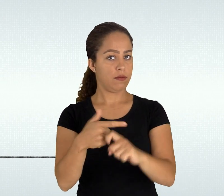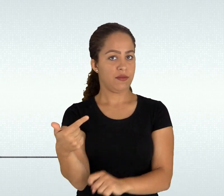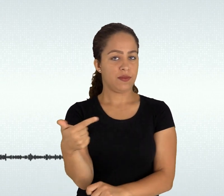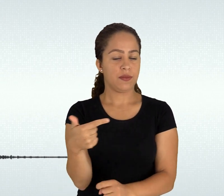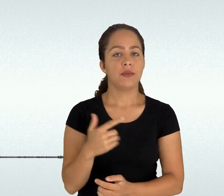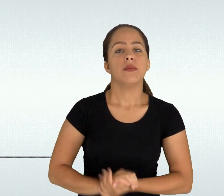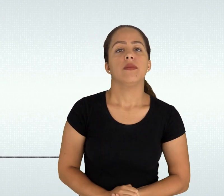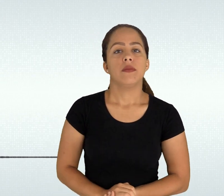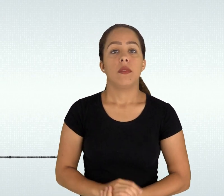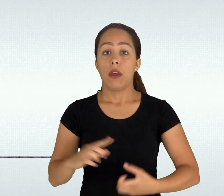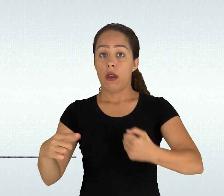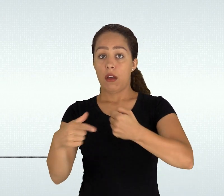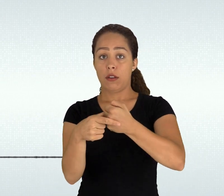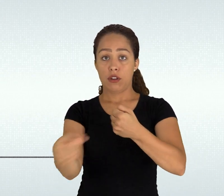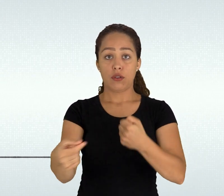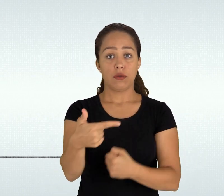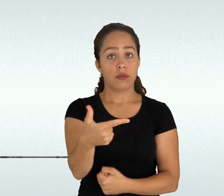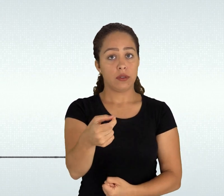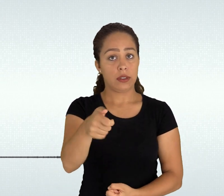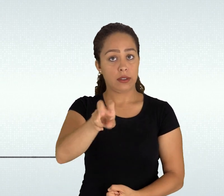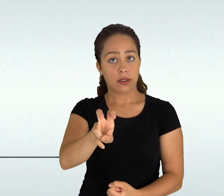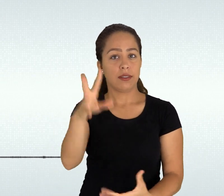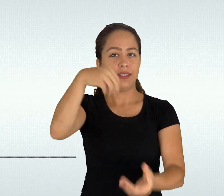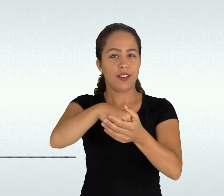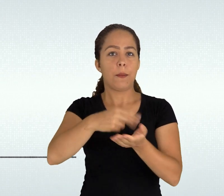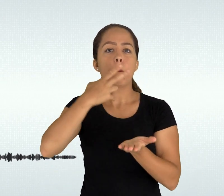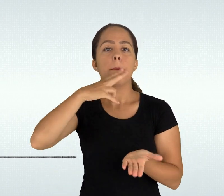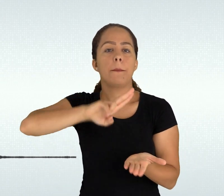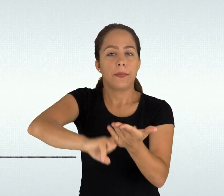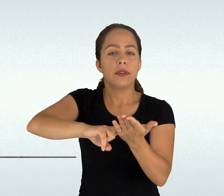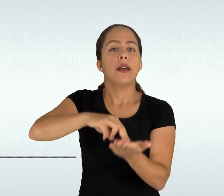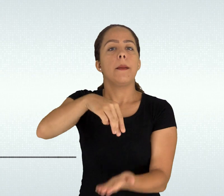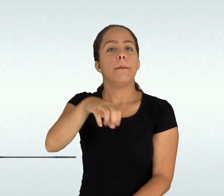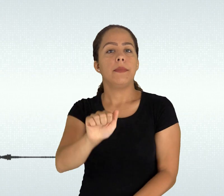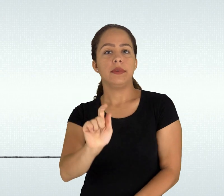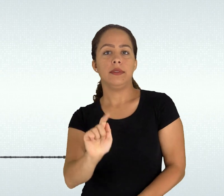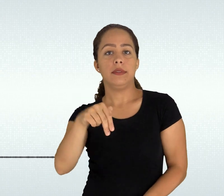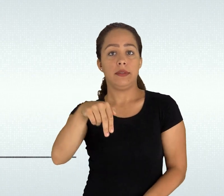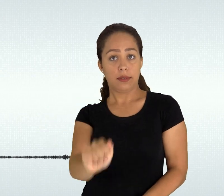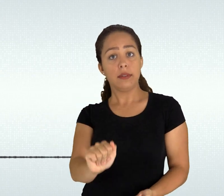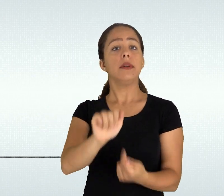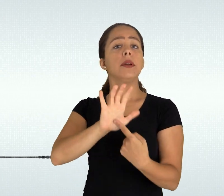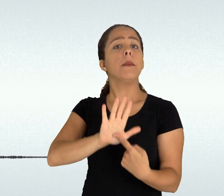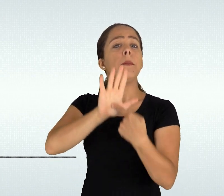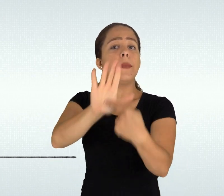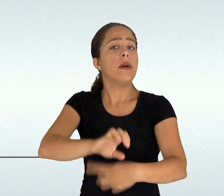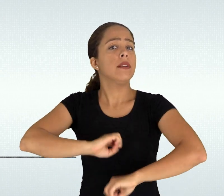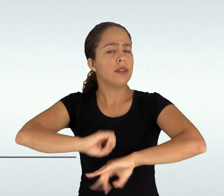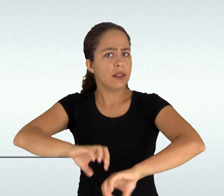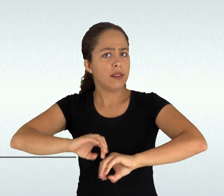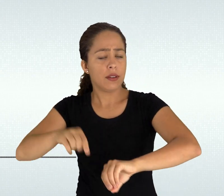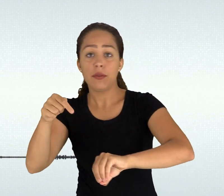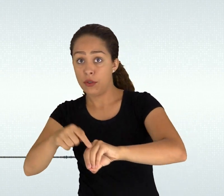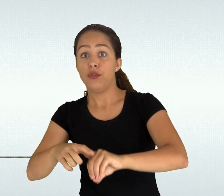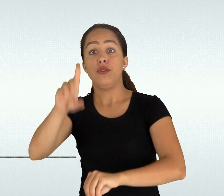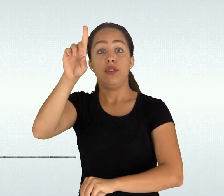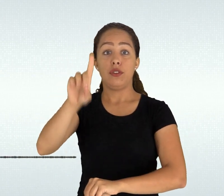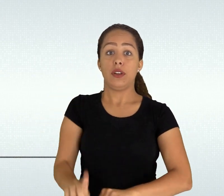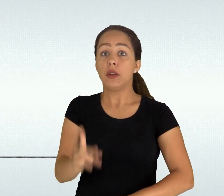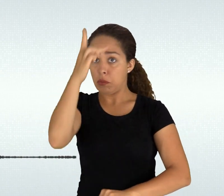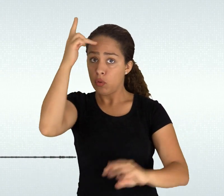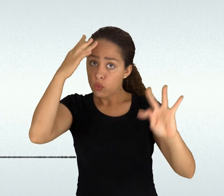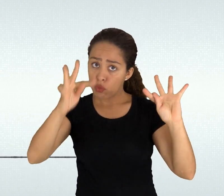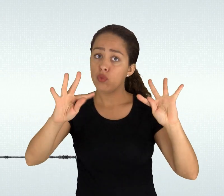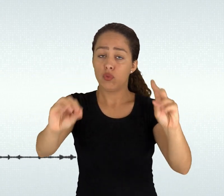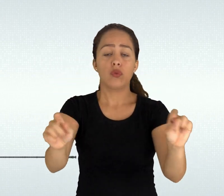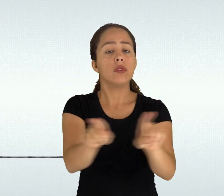um senso de urgência cada vez maior em relação às angústias envoltas na definição de suas carreiras tais como